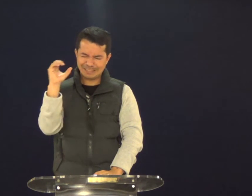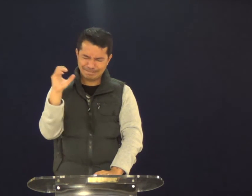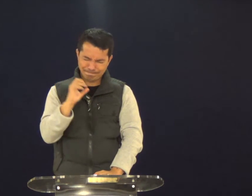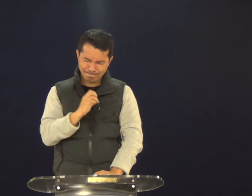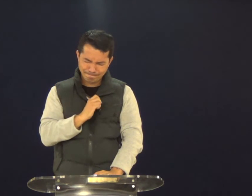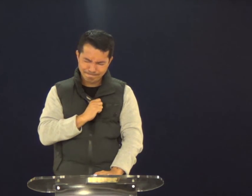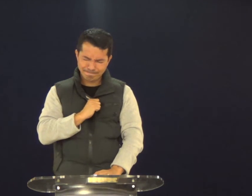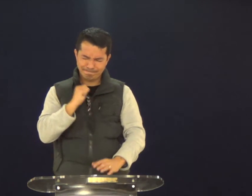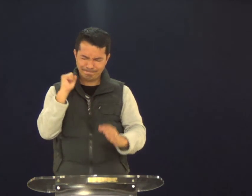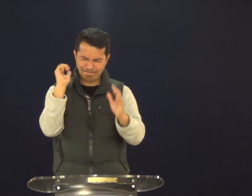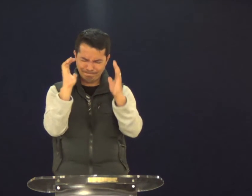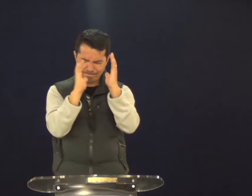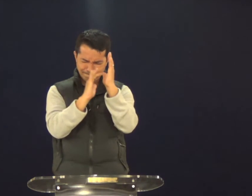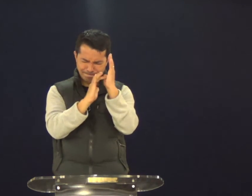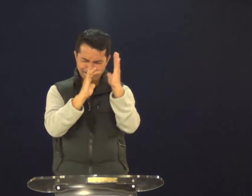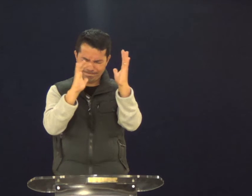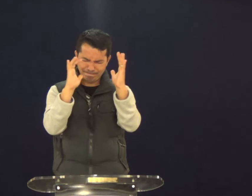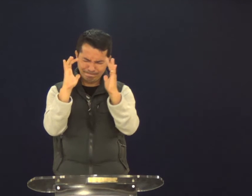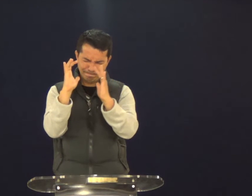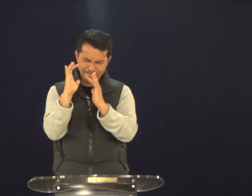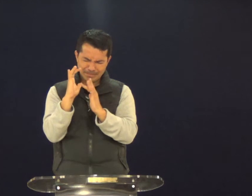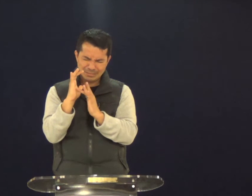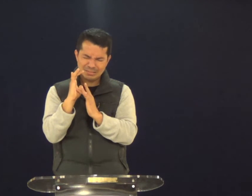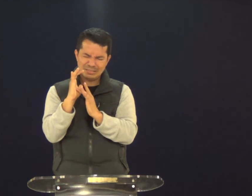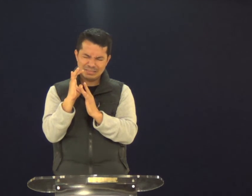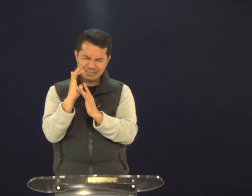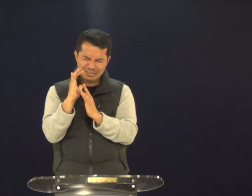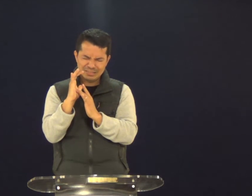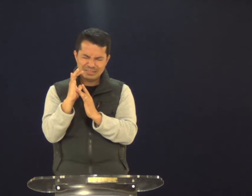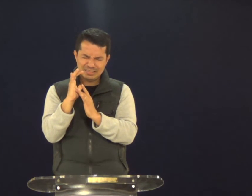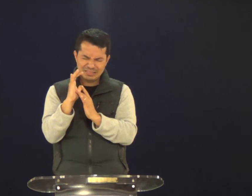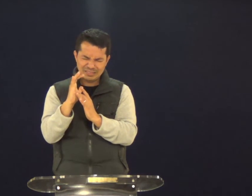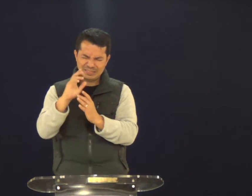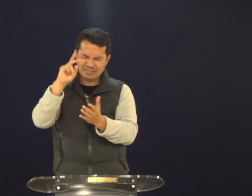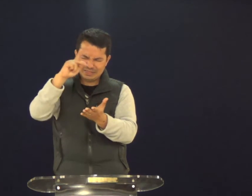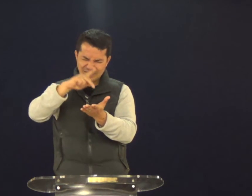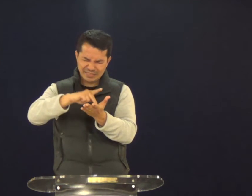Pai, de amor, Jesus,